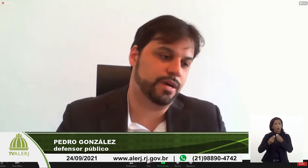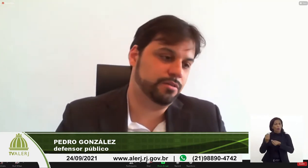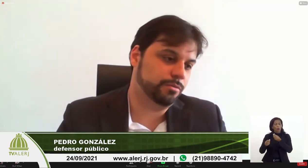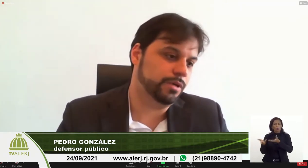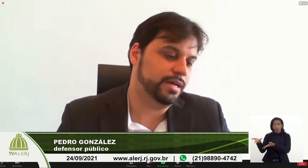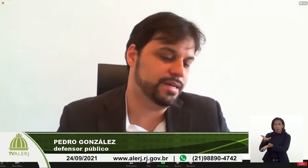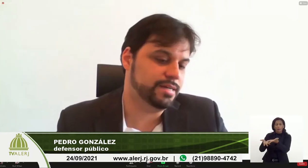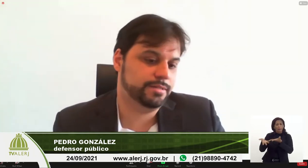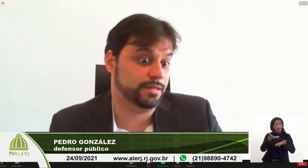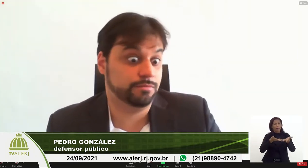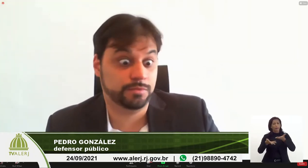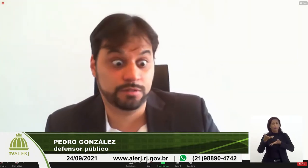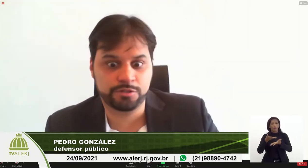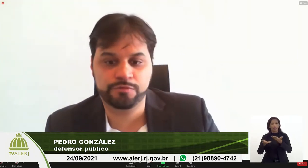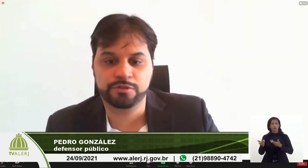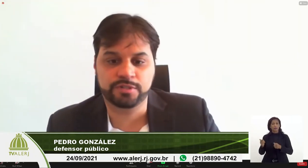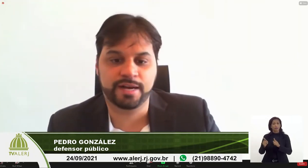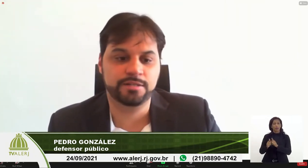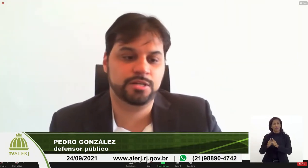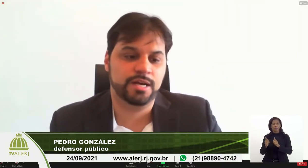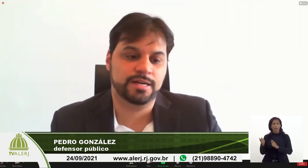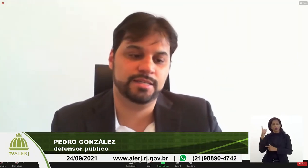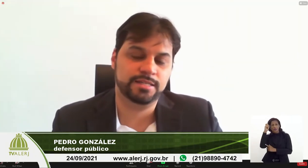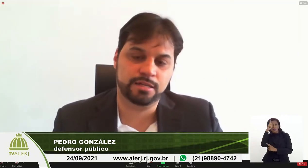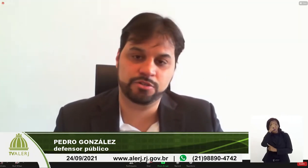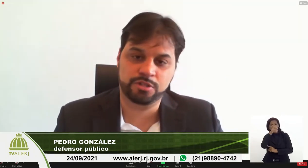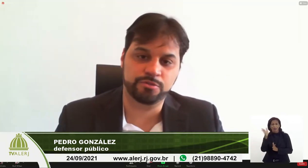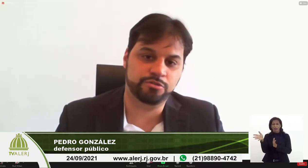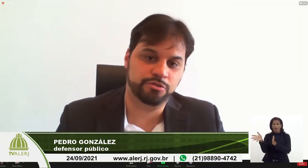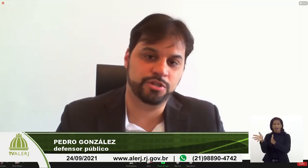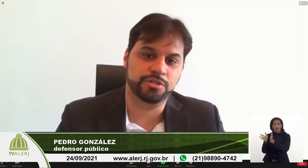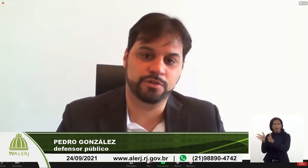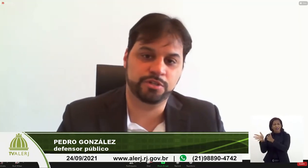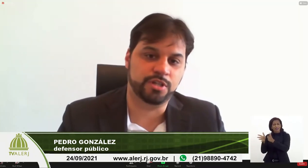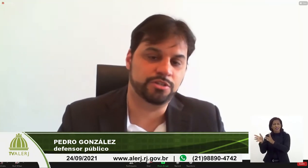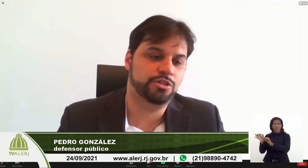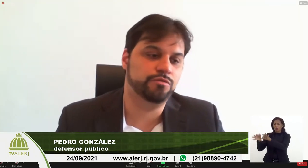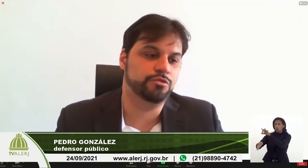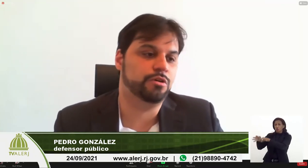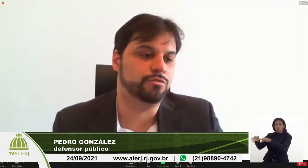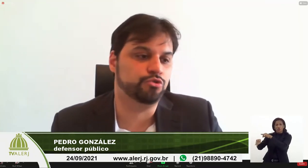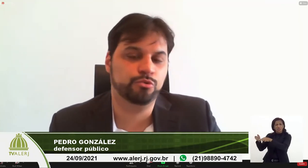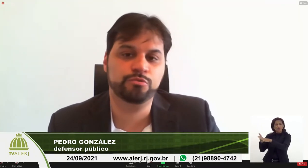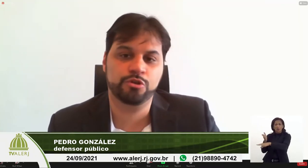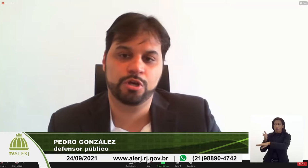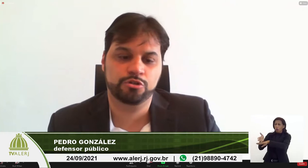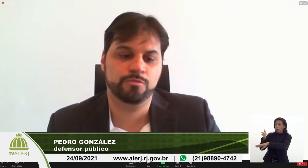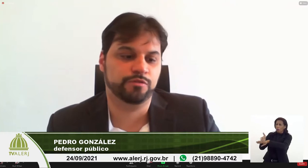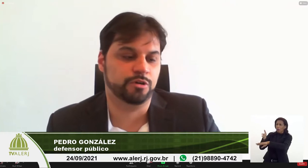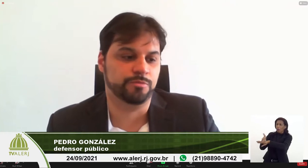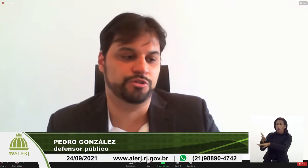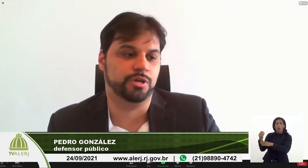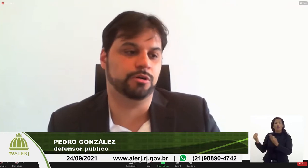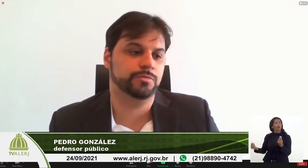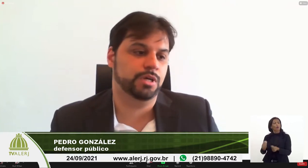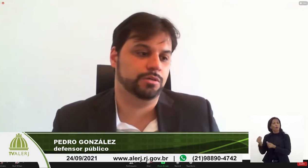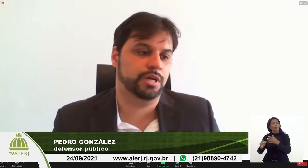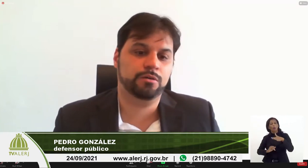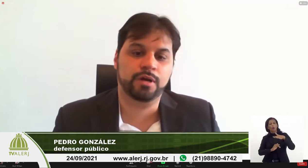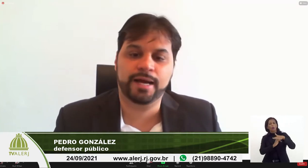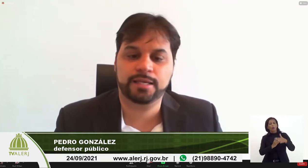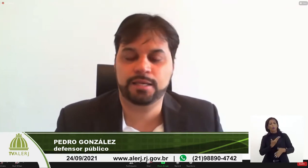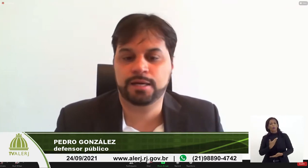participar sem tantas dificuldades, acessar o sistema de justiça, o legislativo, os órgãos públicos de uma forma geral.